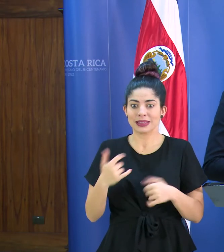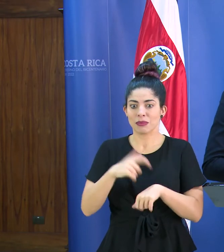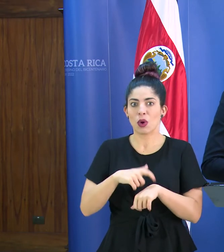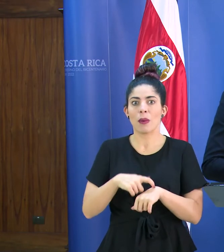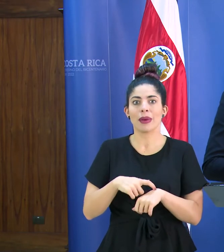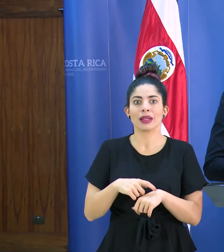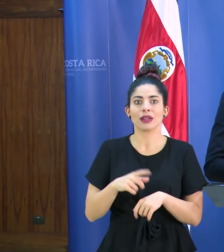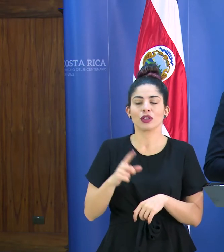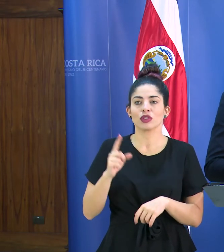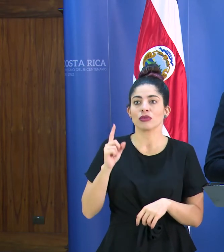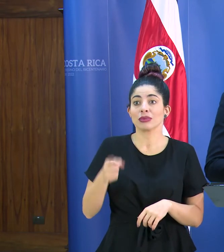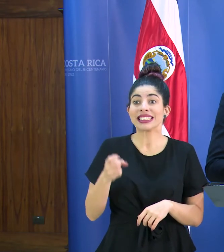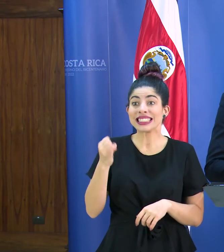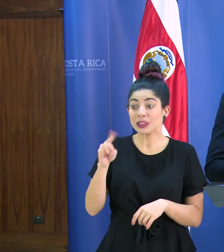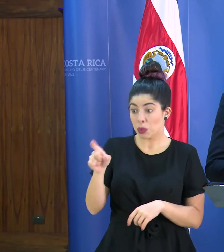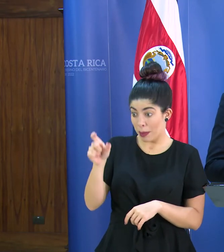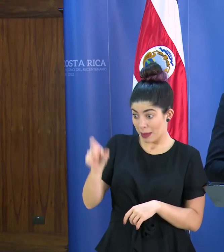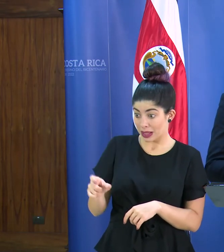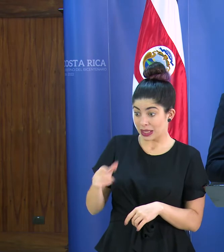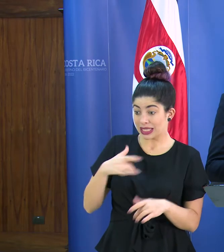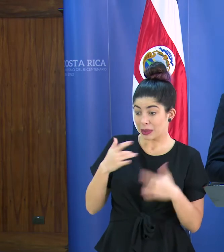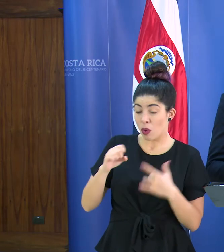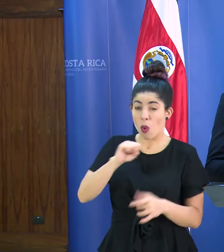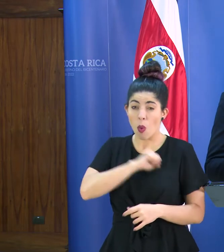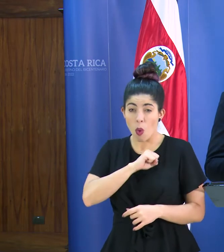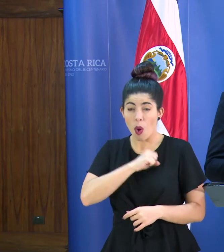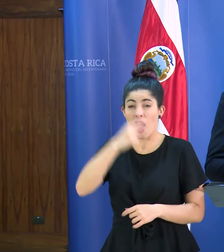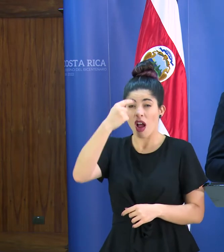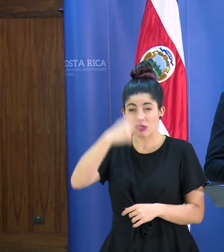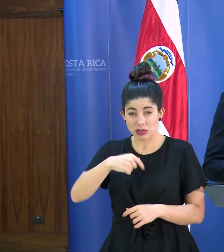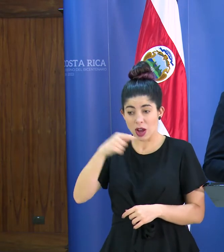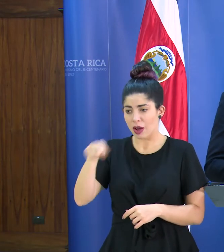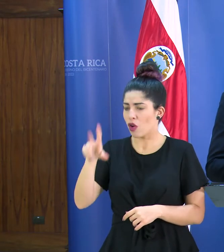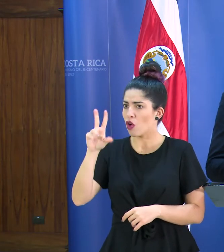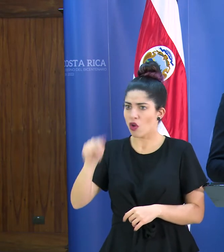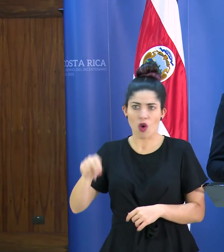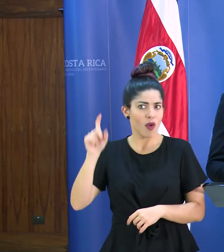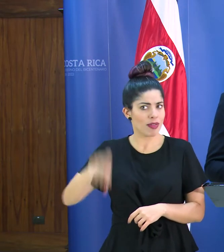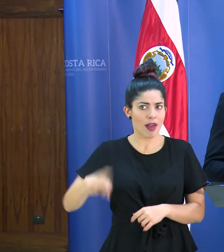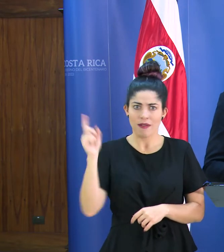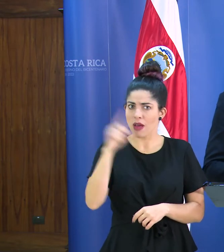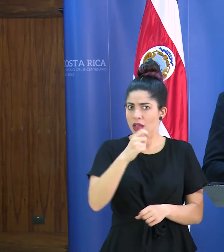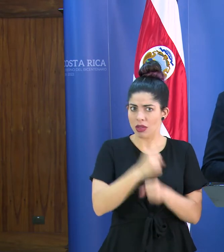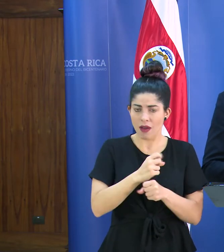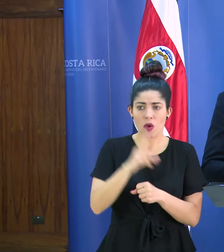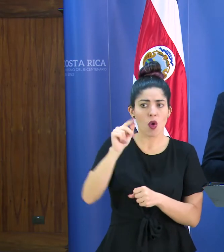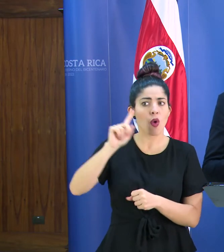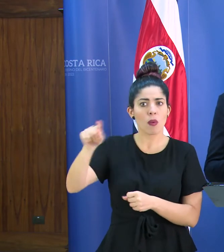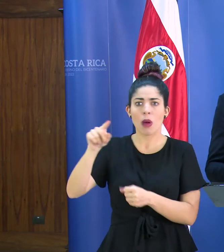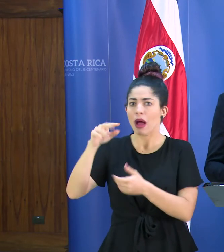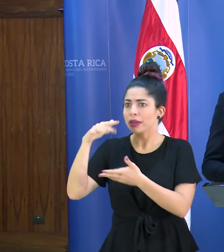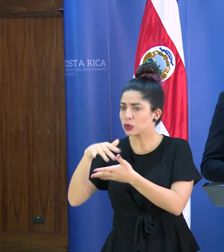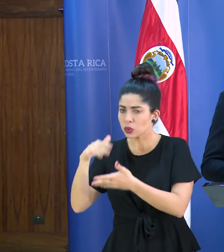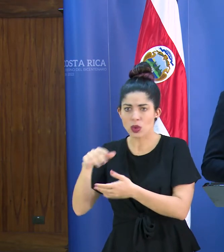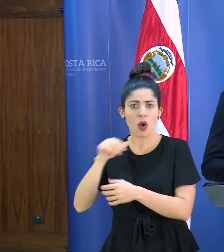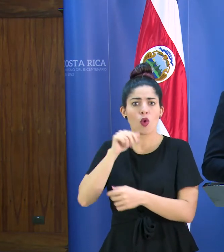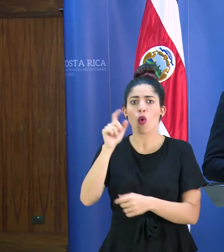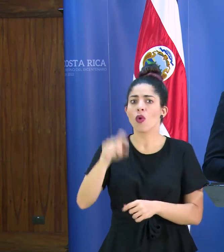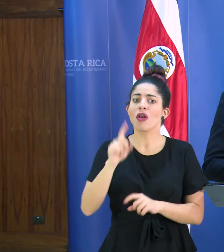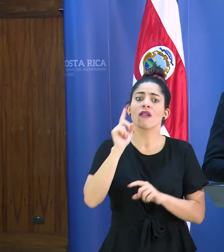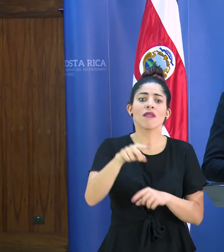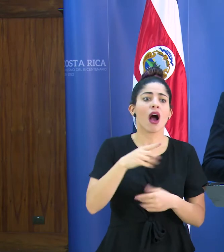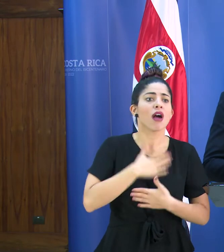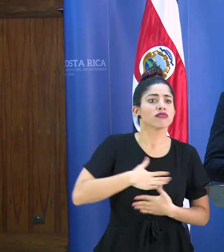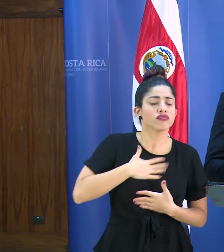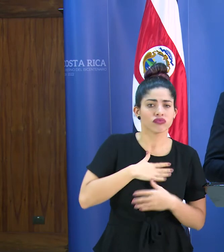casi que son indicaciones alguien que está con síntomas de tos de resfrío no debe ir a trabajar no debe ir a un centro educativo no debe ir a un lugar de